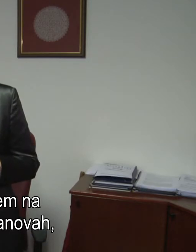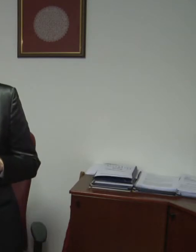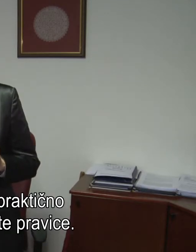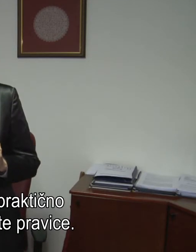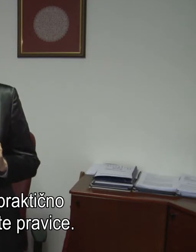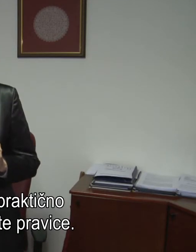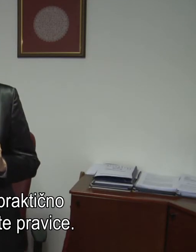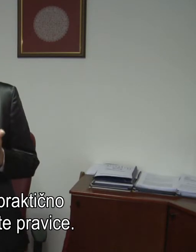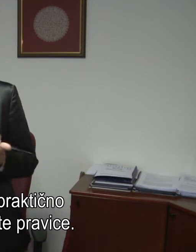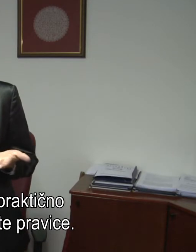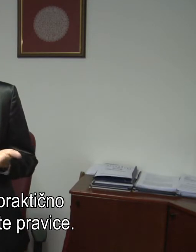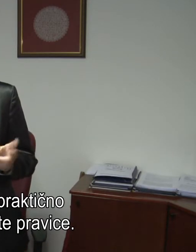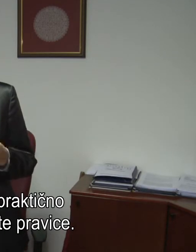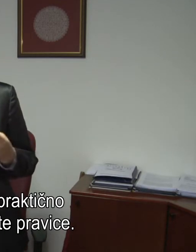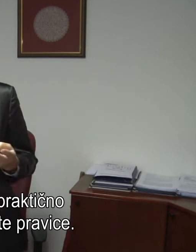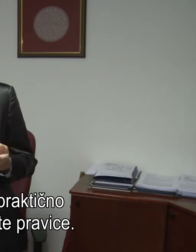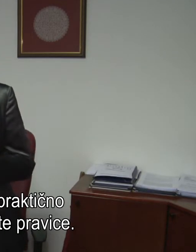Hvala na tem